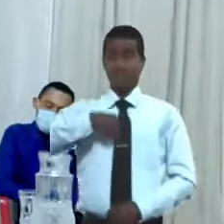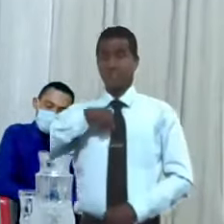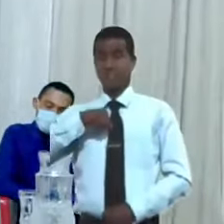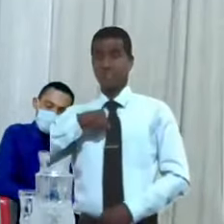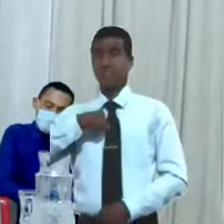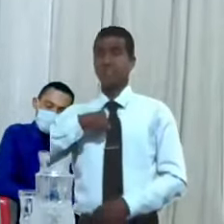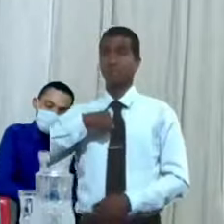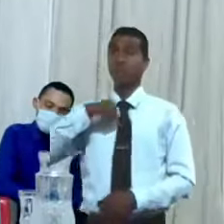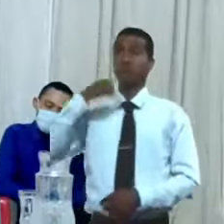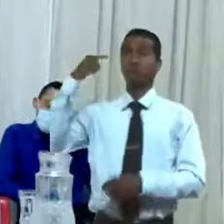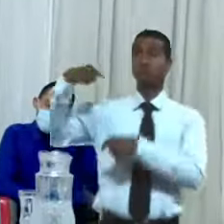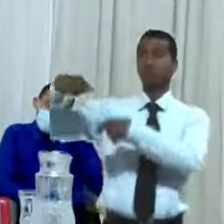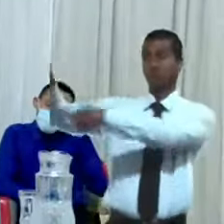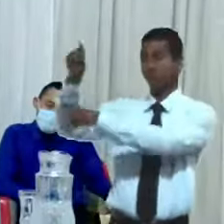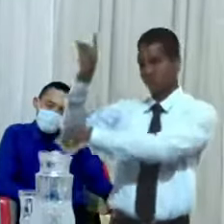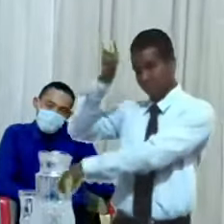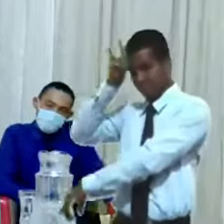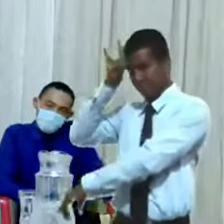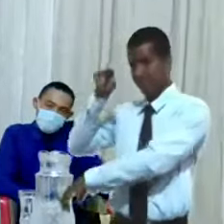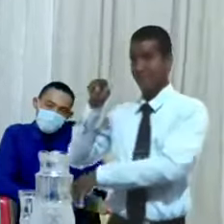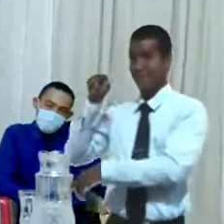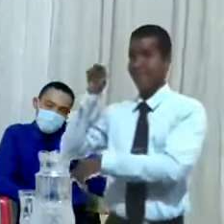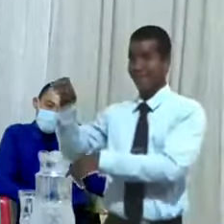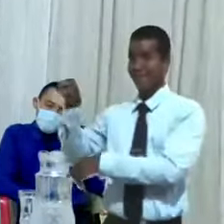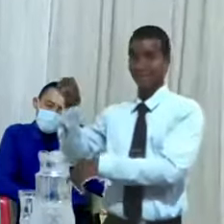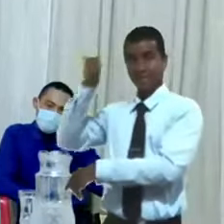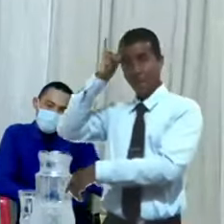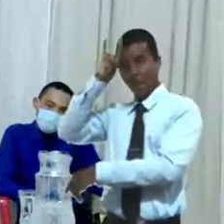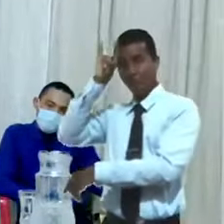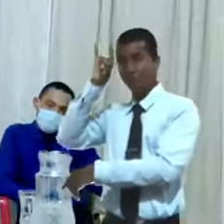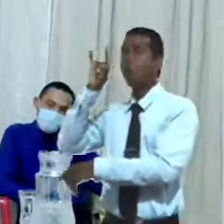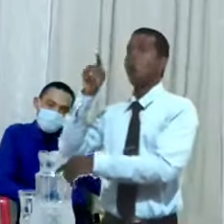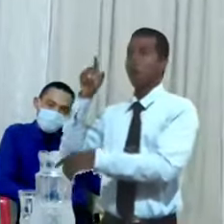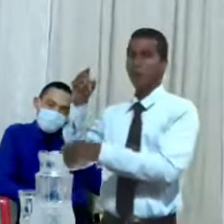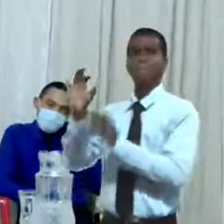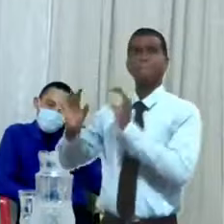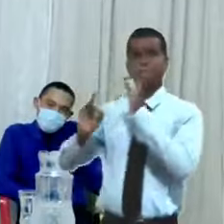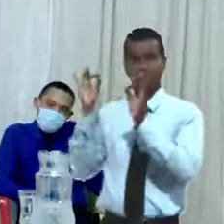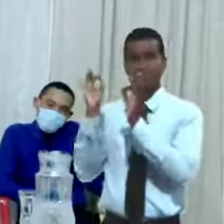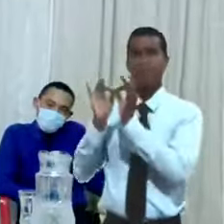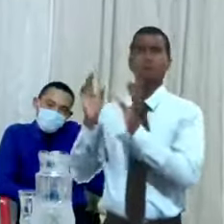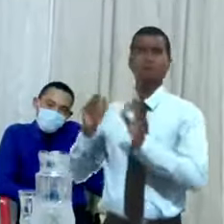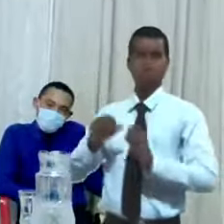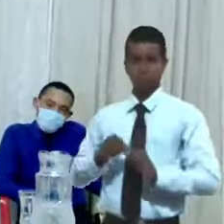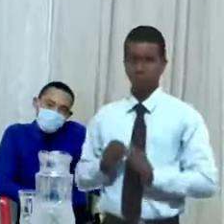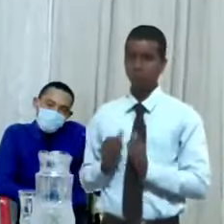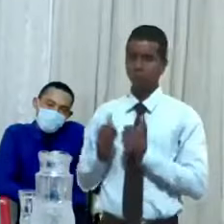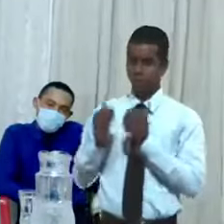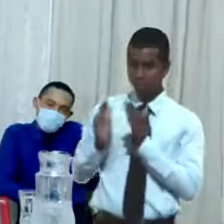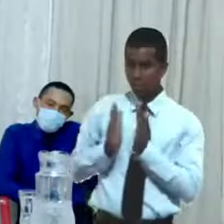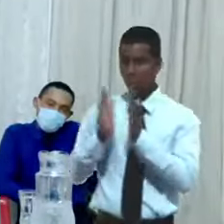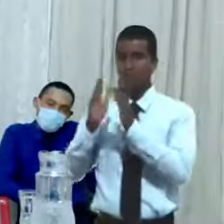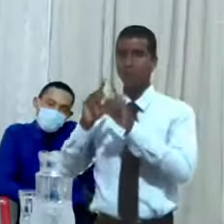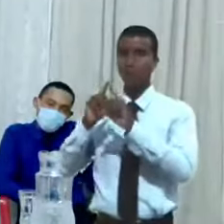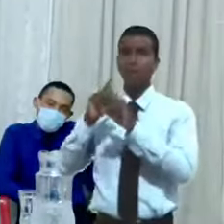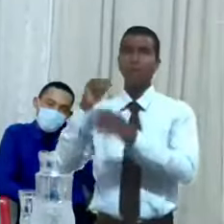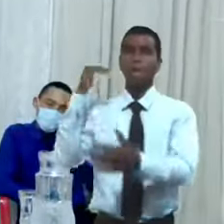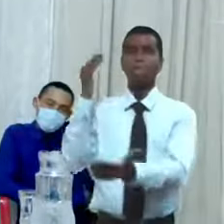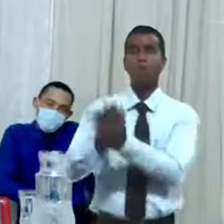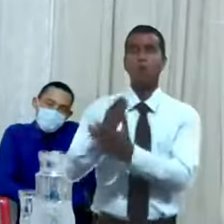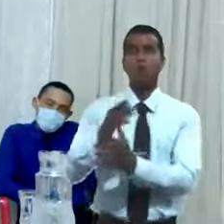perfecto era en todos sus caminos hasta que se enalteció su corazón su arrogancia por la multitud de tus